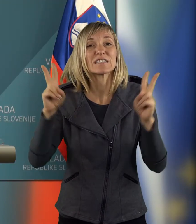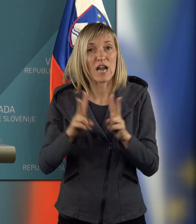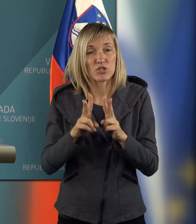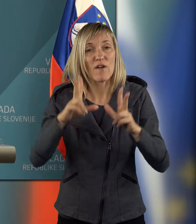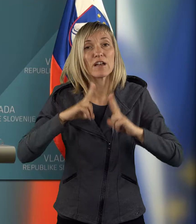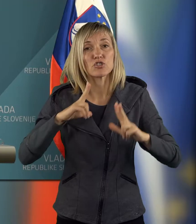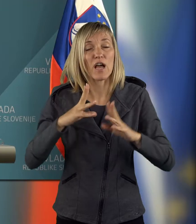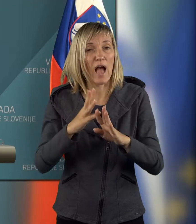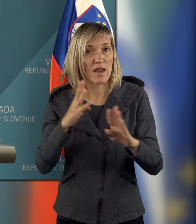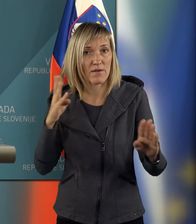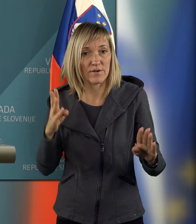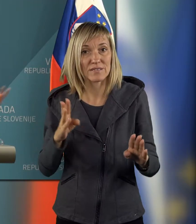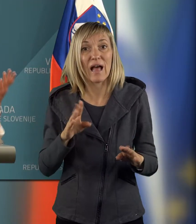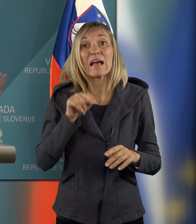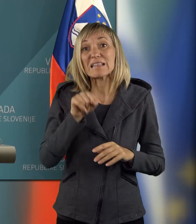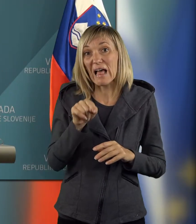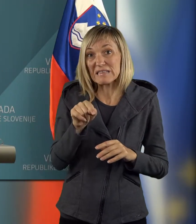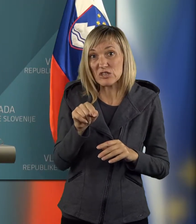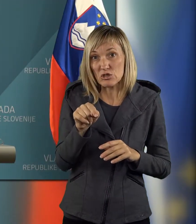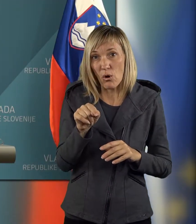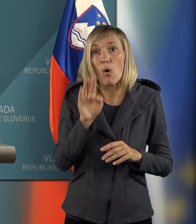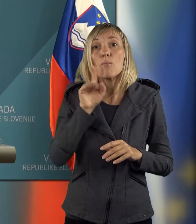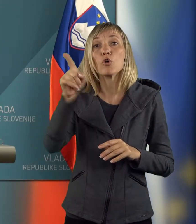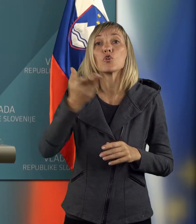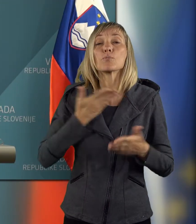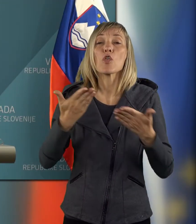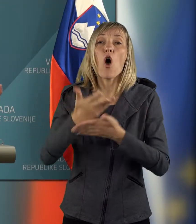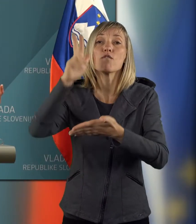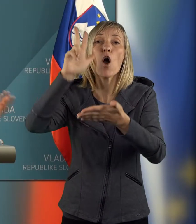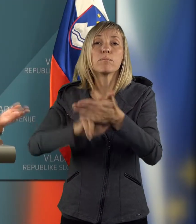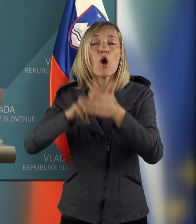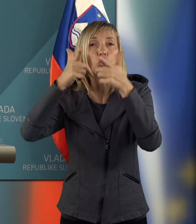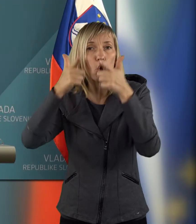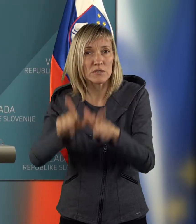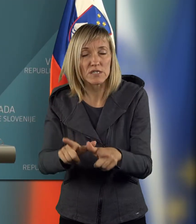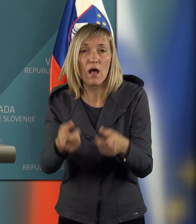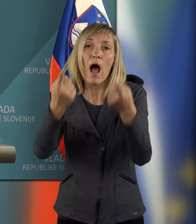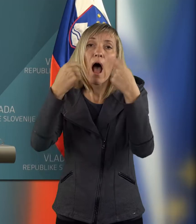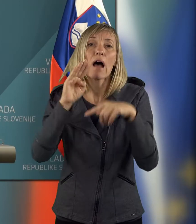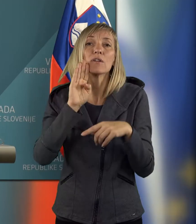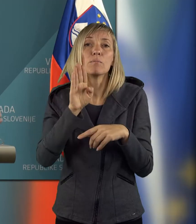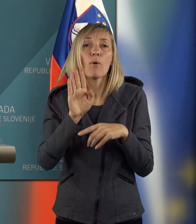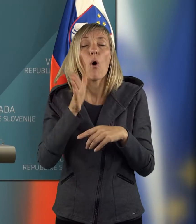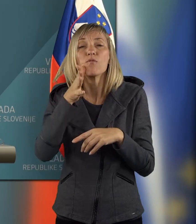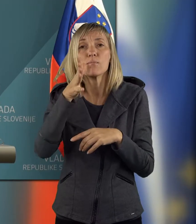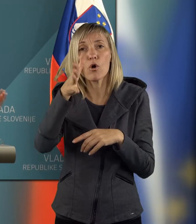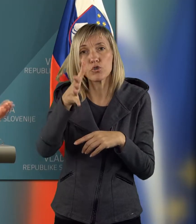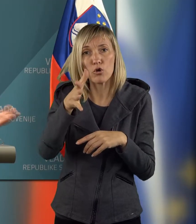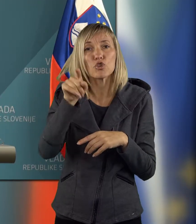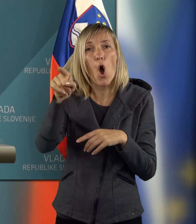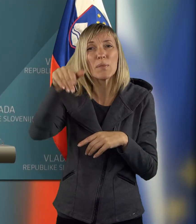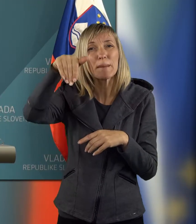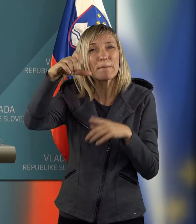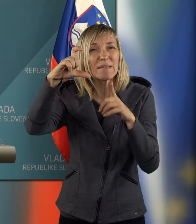čekaljnih dob, da s tem, ne vem, dobijo novo koncesijo ali da bodo tudi v obodoče